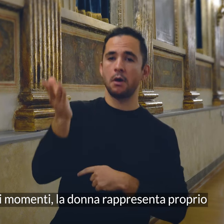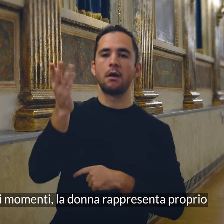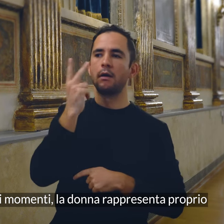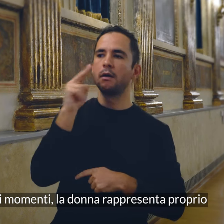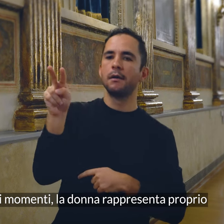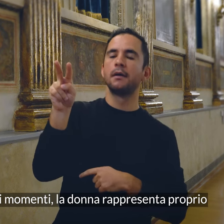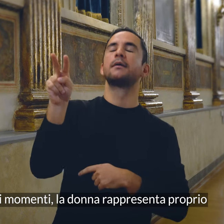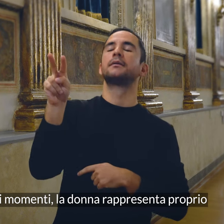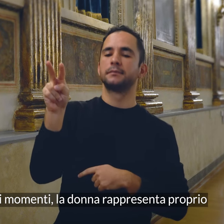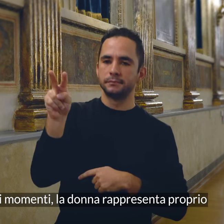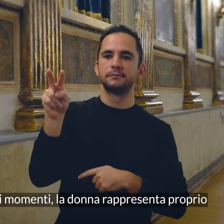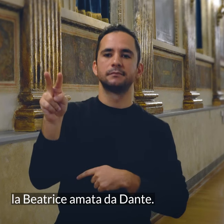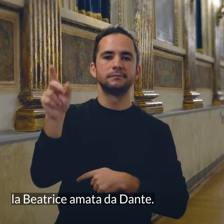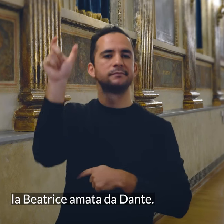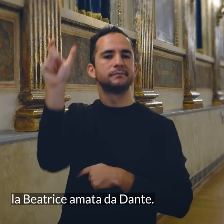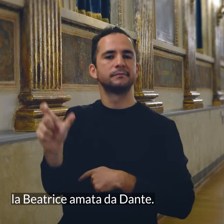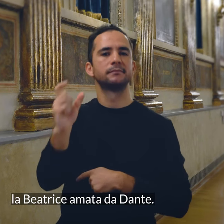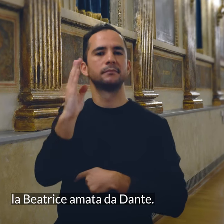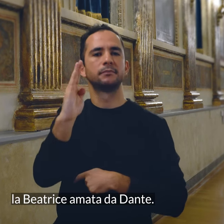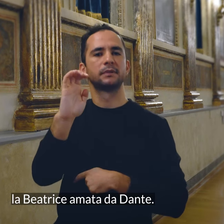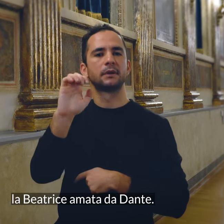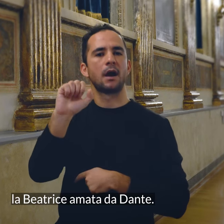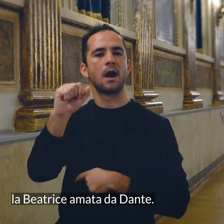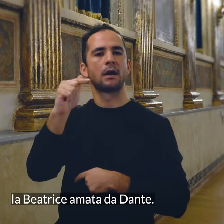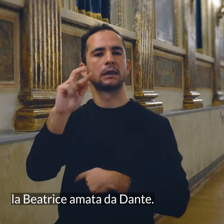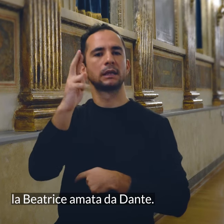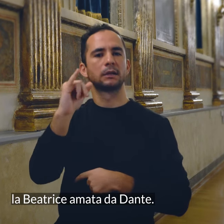donna rappresenta proprio la Beatrice, amata da Dante.